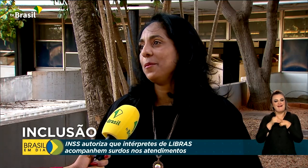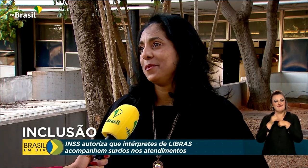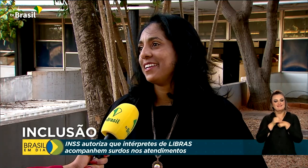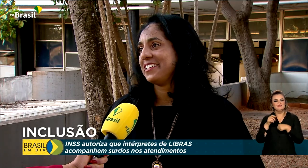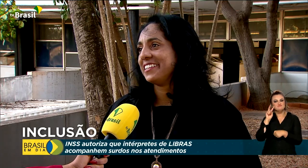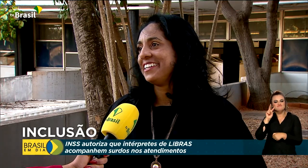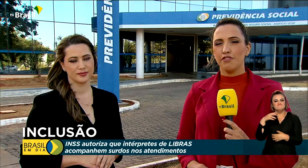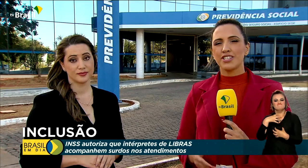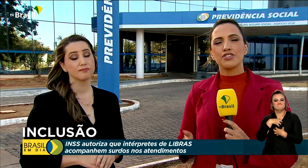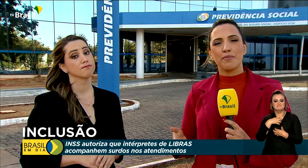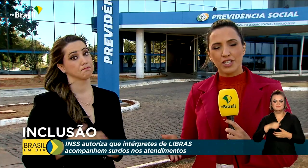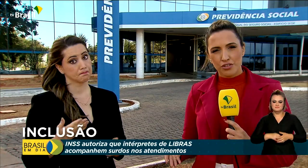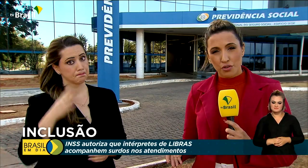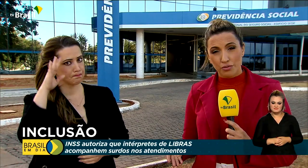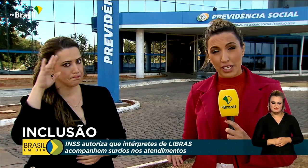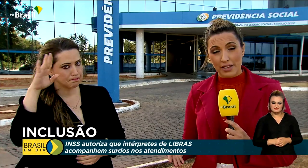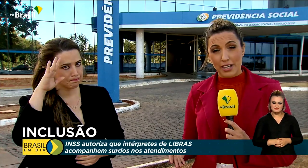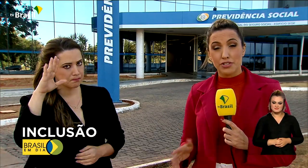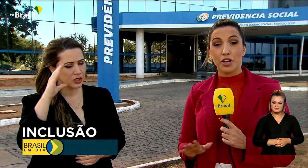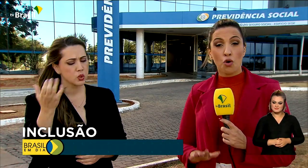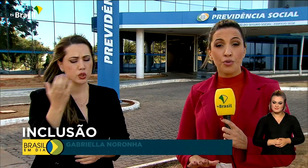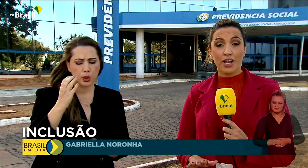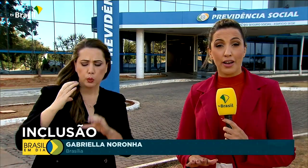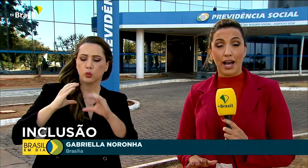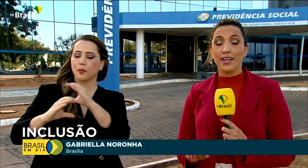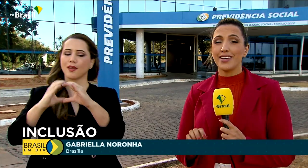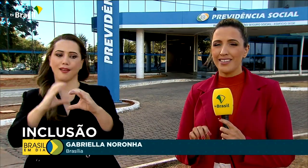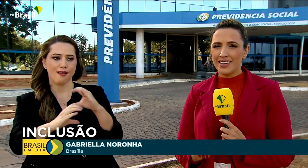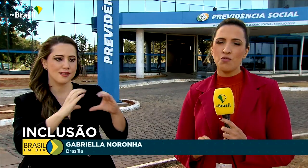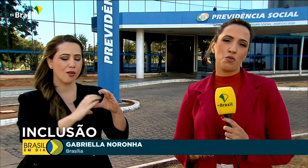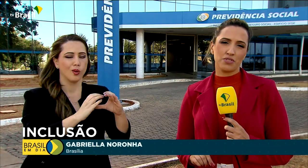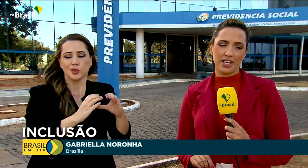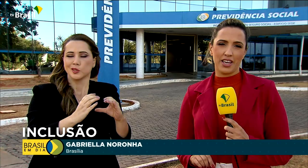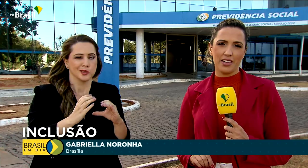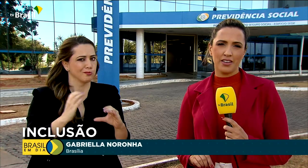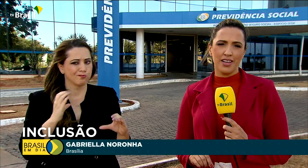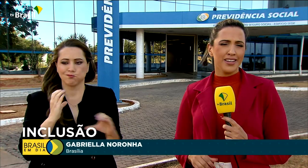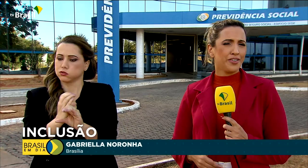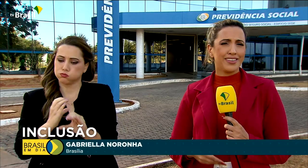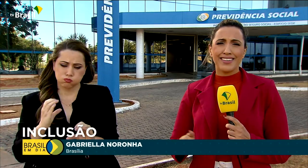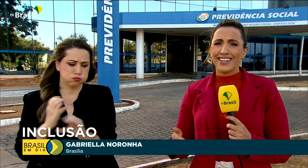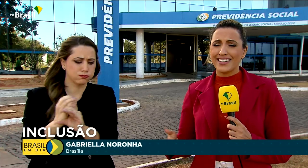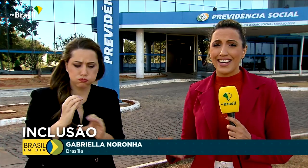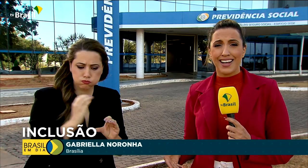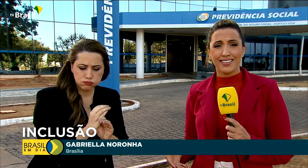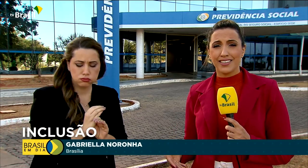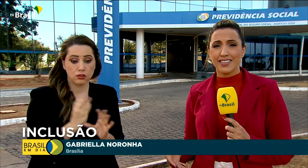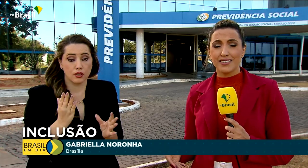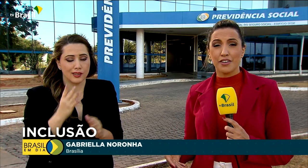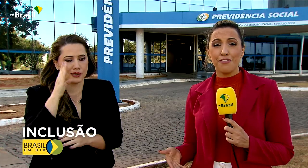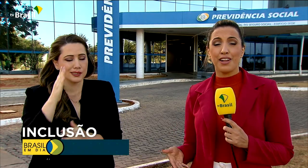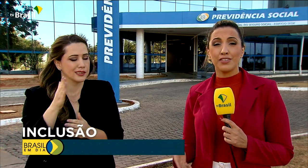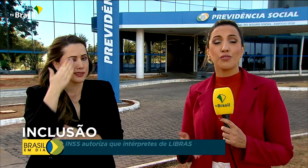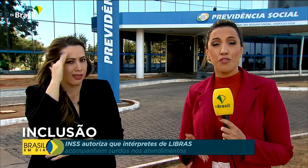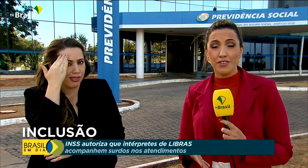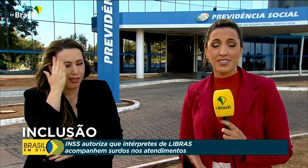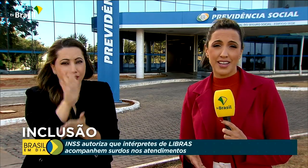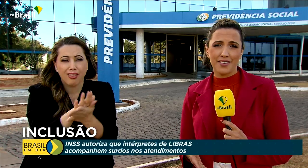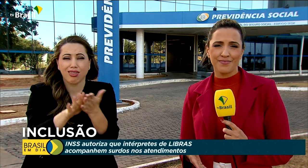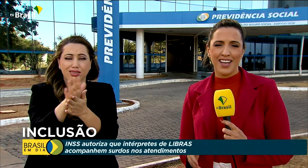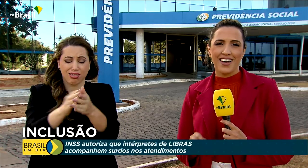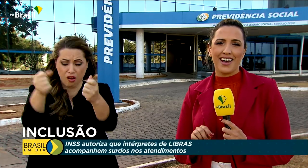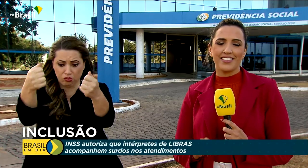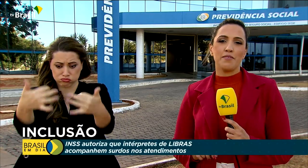especial por ela. Você já imaginou tentar se comunicar e não conseguir? Não entender nada que estão falando com